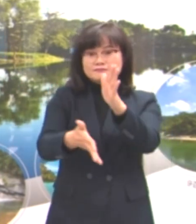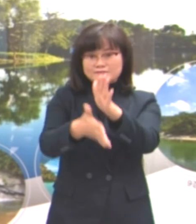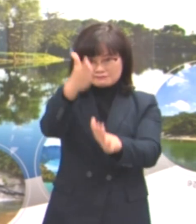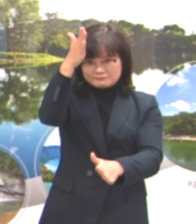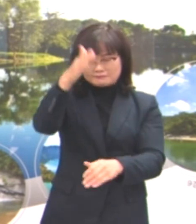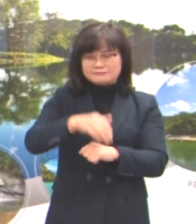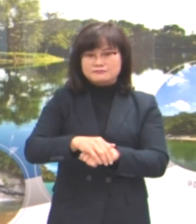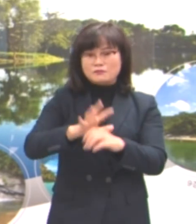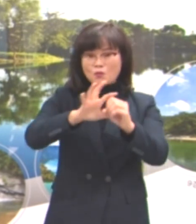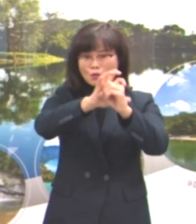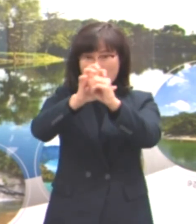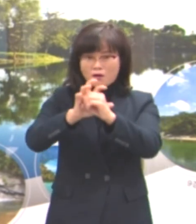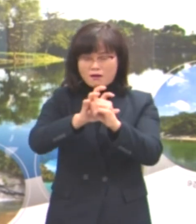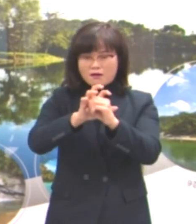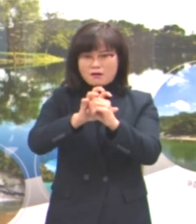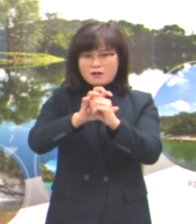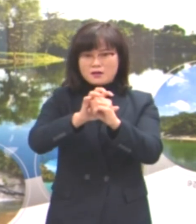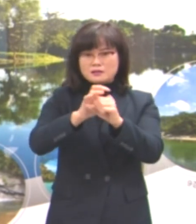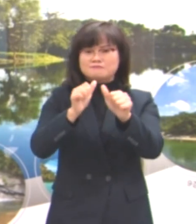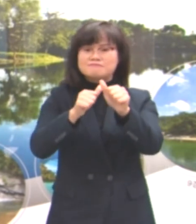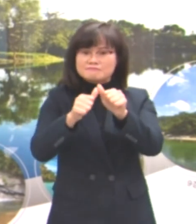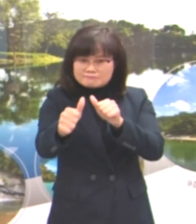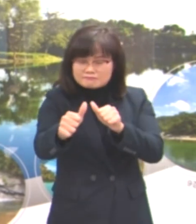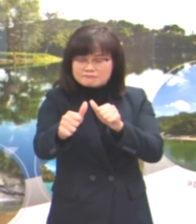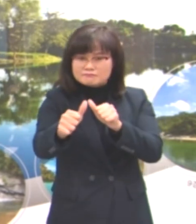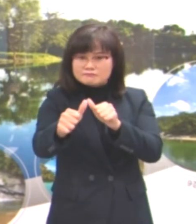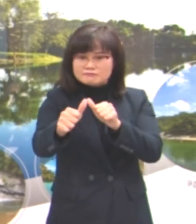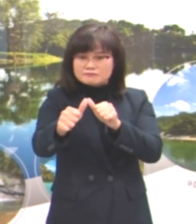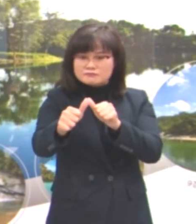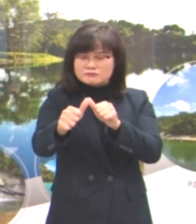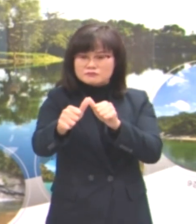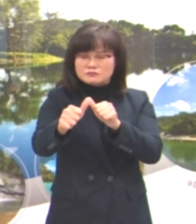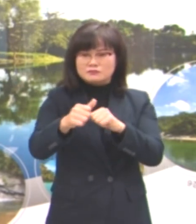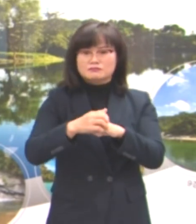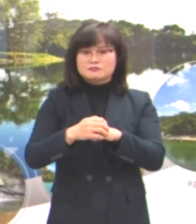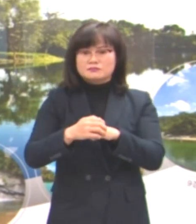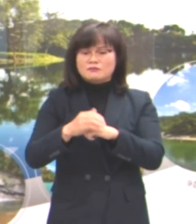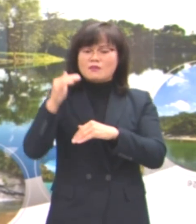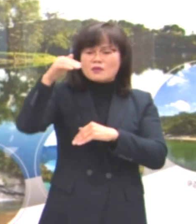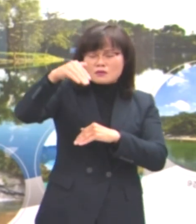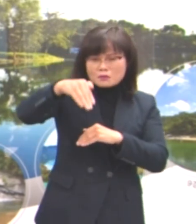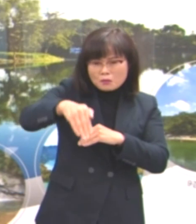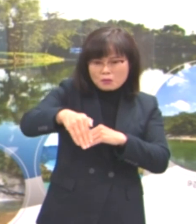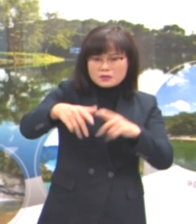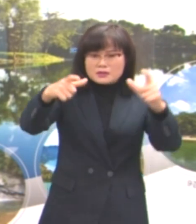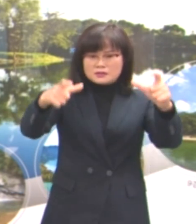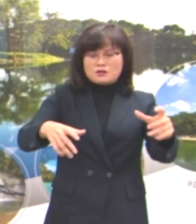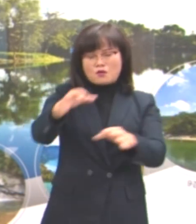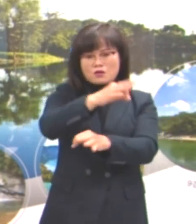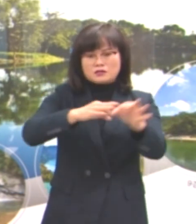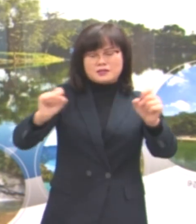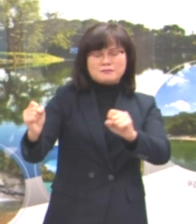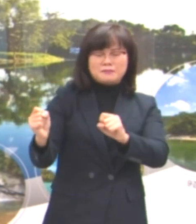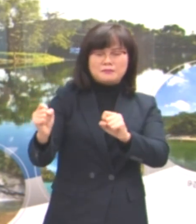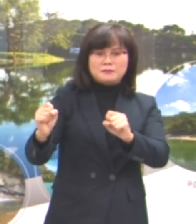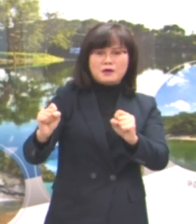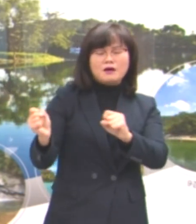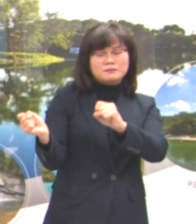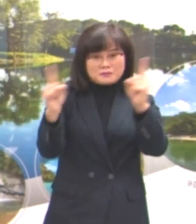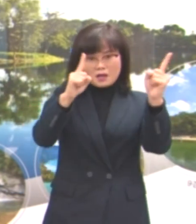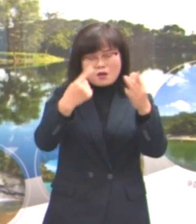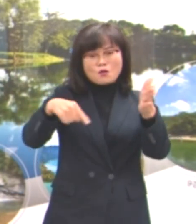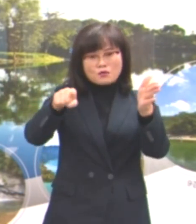코로나19를 극복하고 침체된 지역경제를 살리기 위해 끝까지